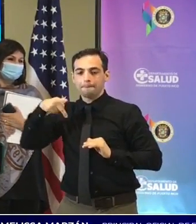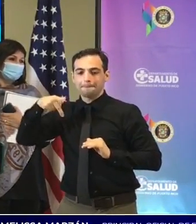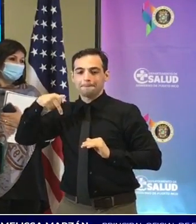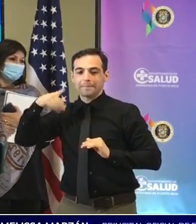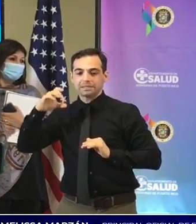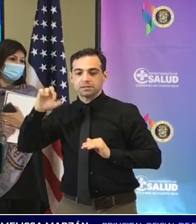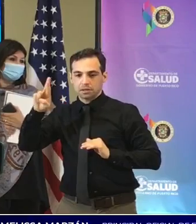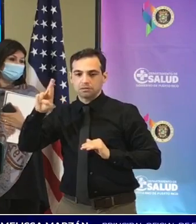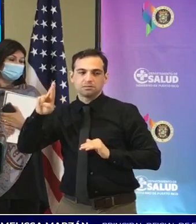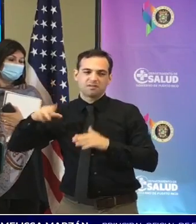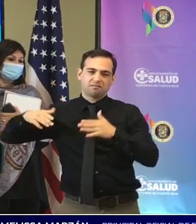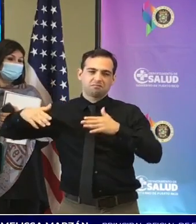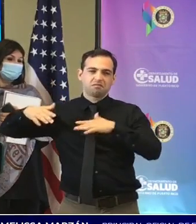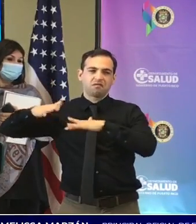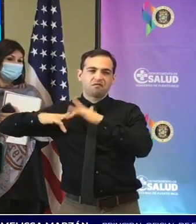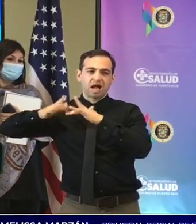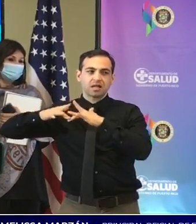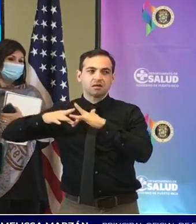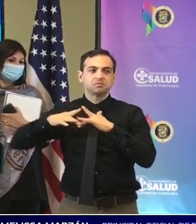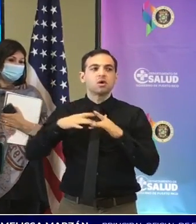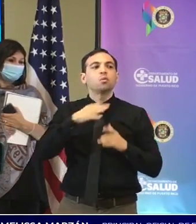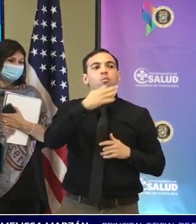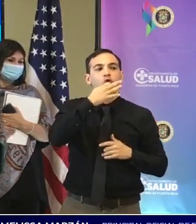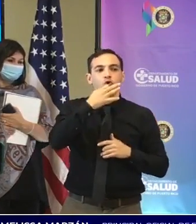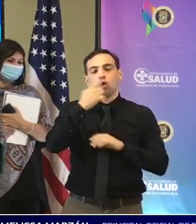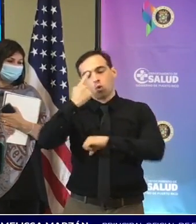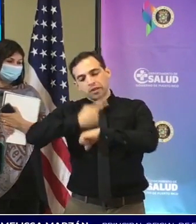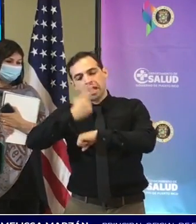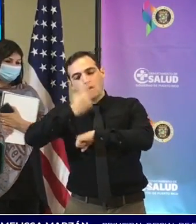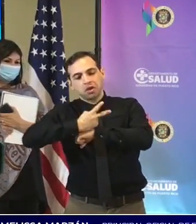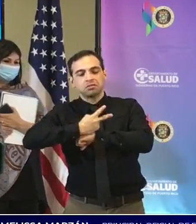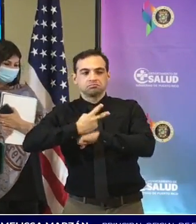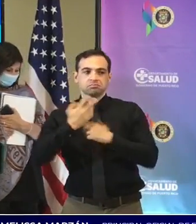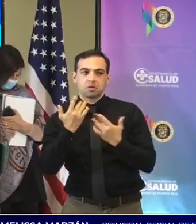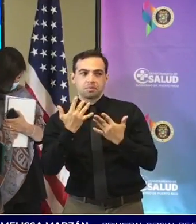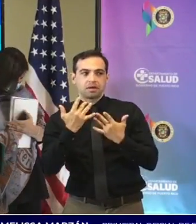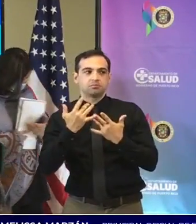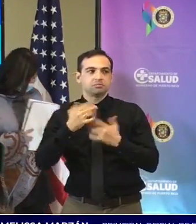cuando entre las próximas 24 42 horas gracias la